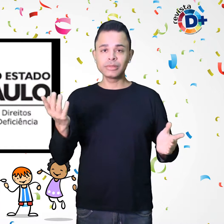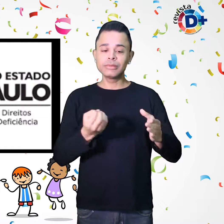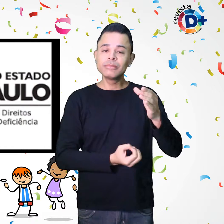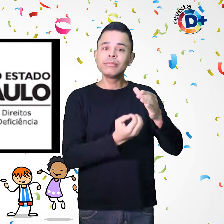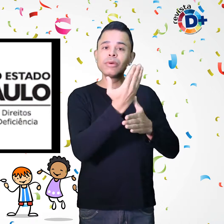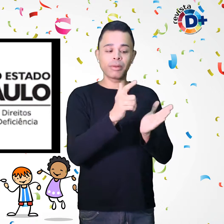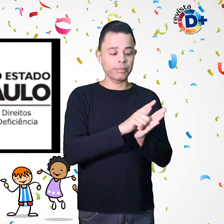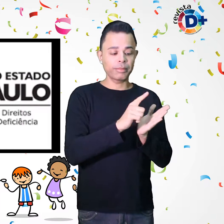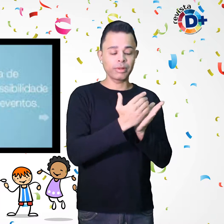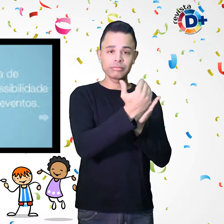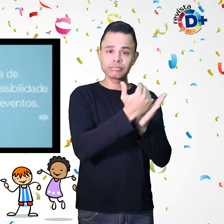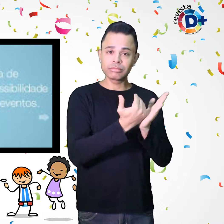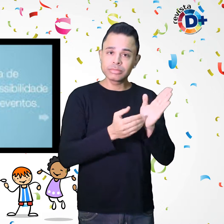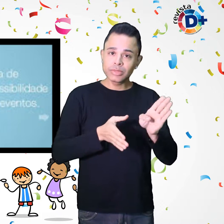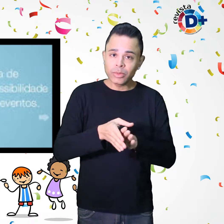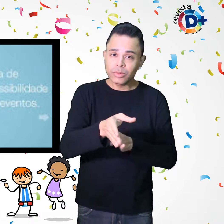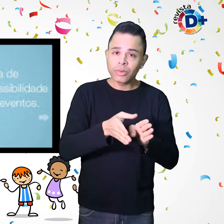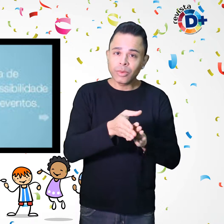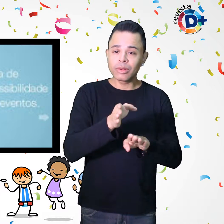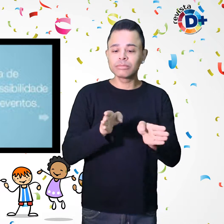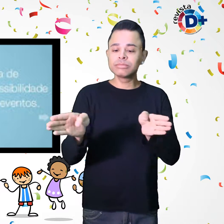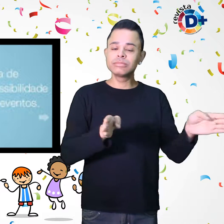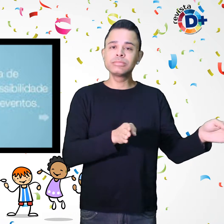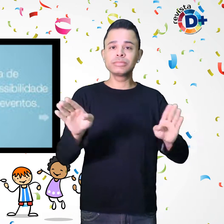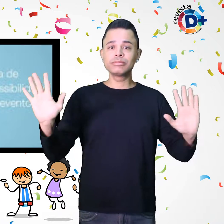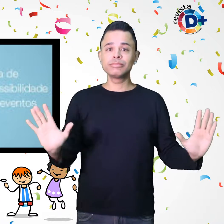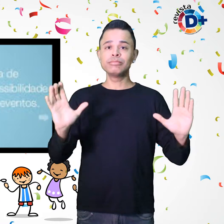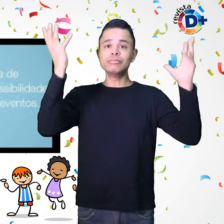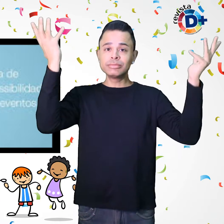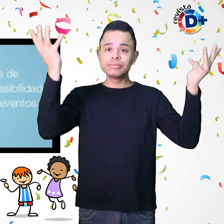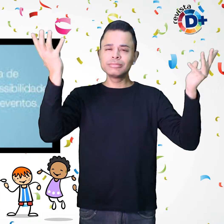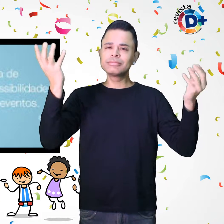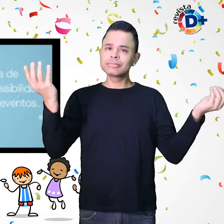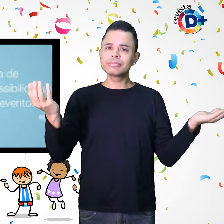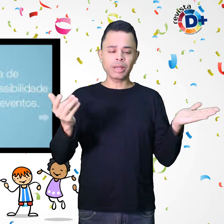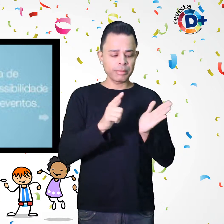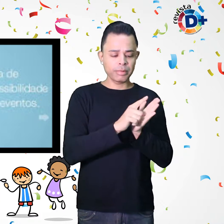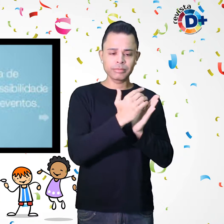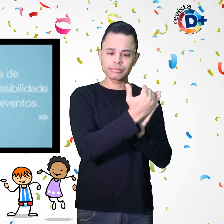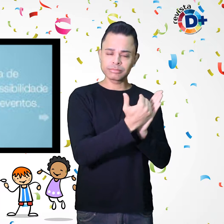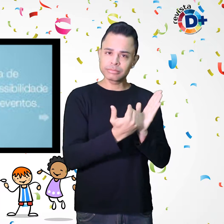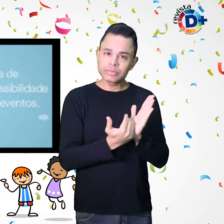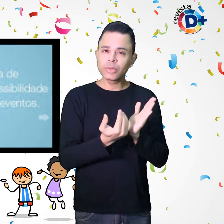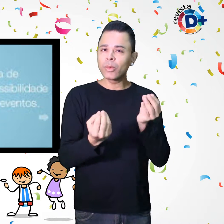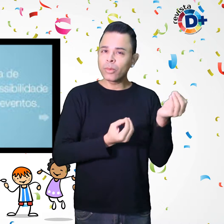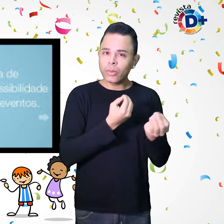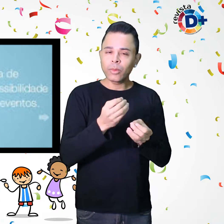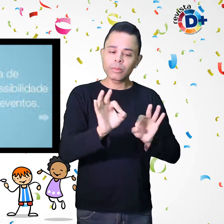em Evento. A cartilha traz dicas de organização básica como tipos